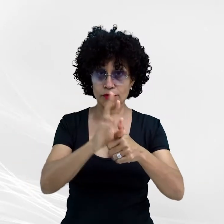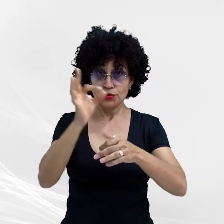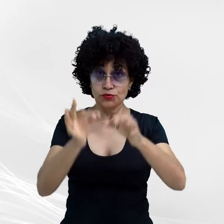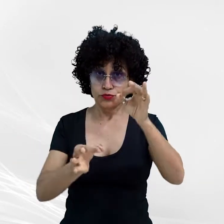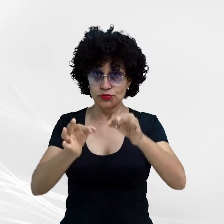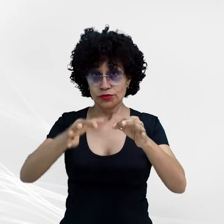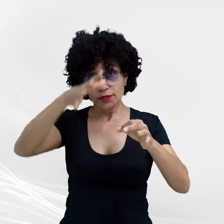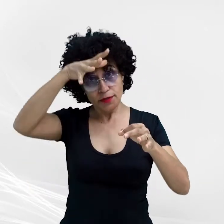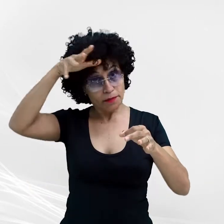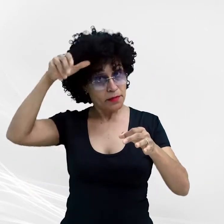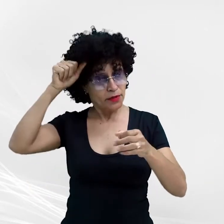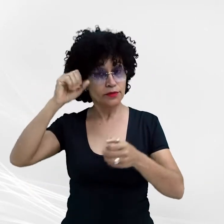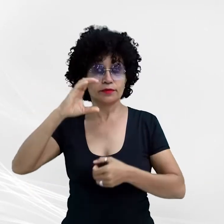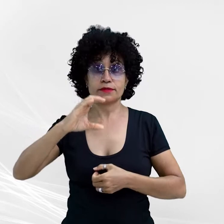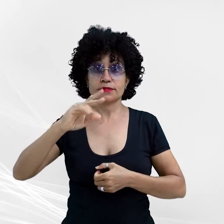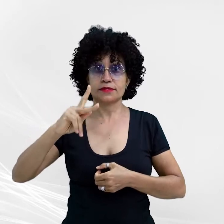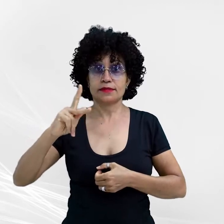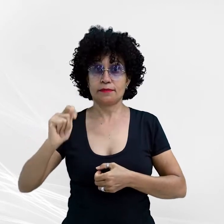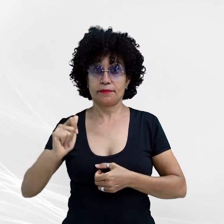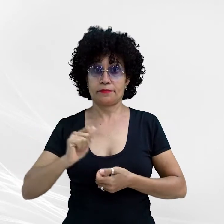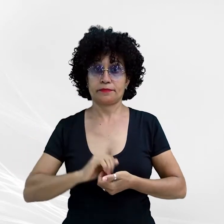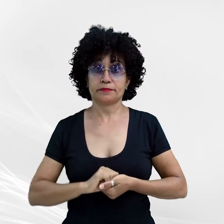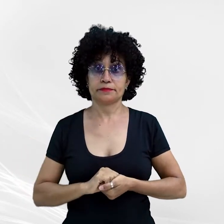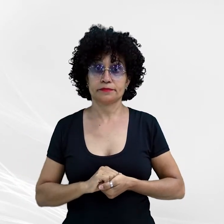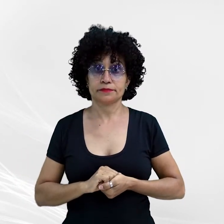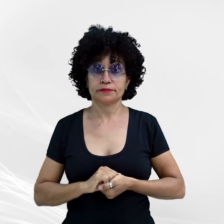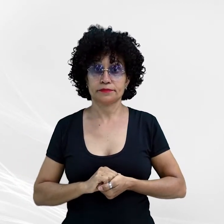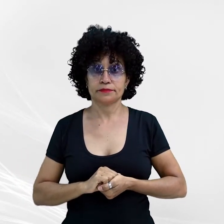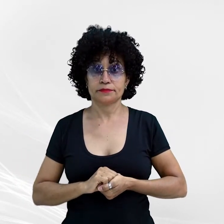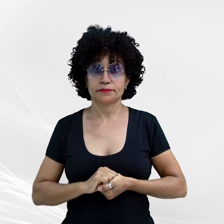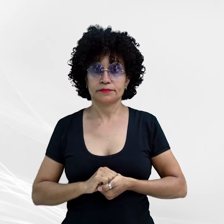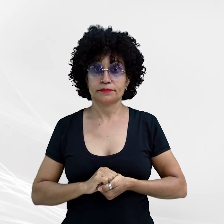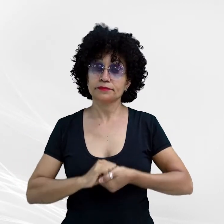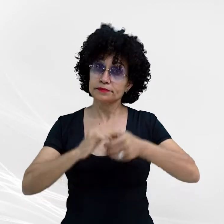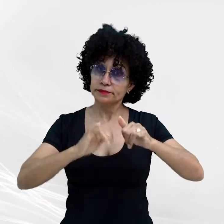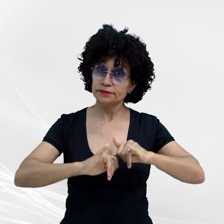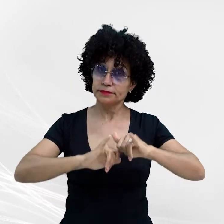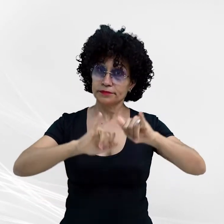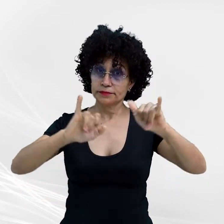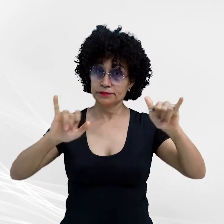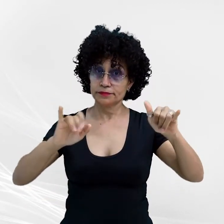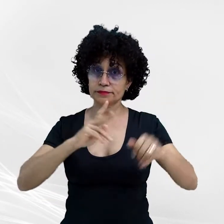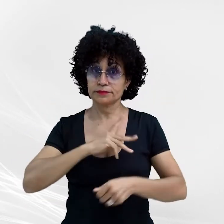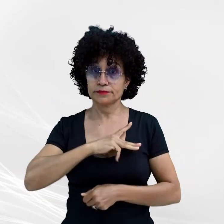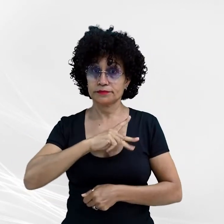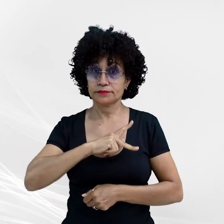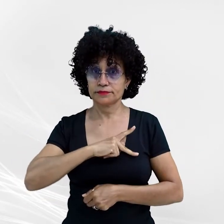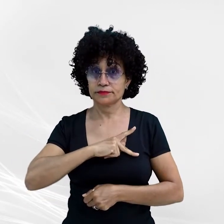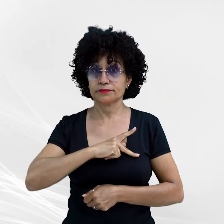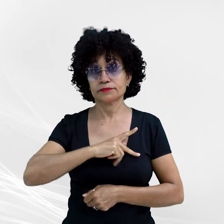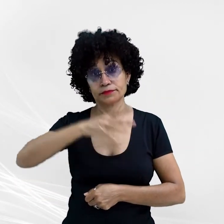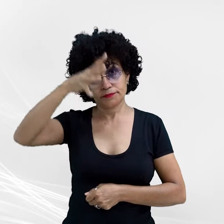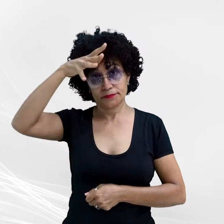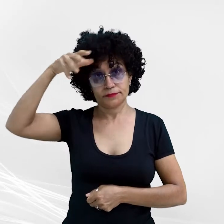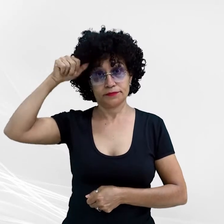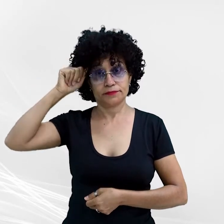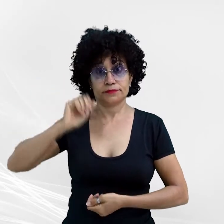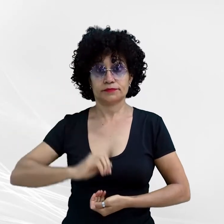Mato Grosso, Centro Político Administrativo. Esse foi um conteúdo no Ministério Público do Estado de Mato